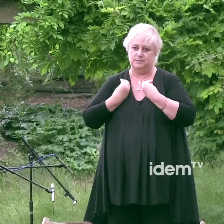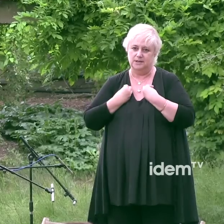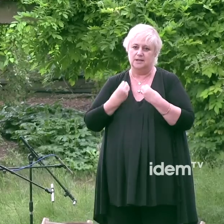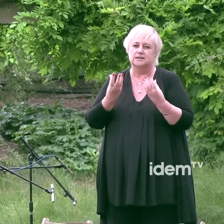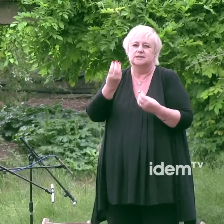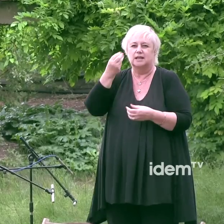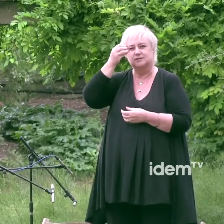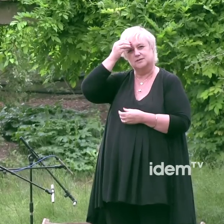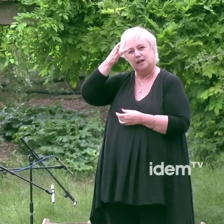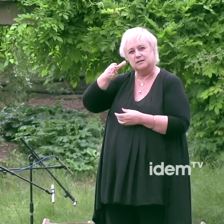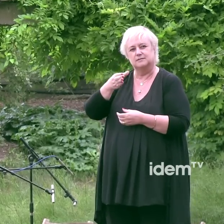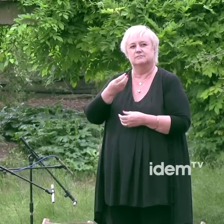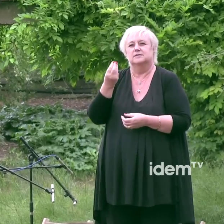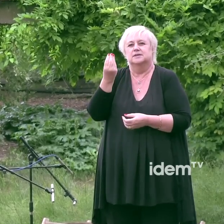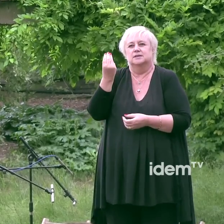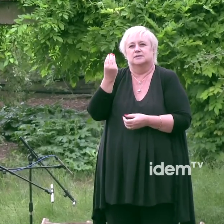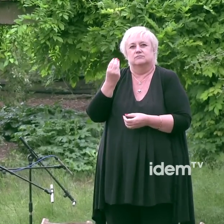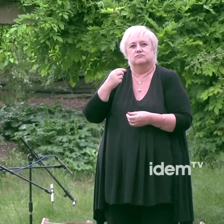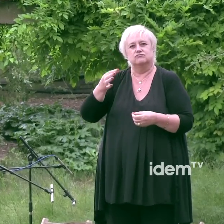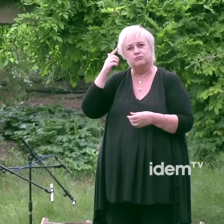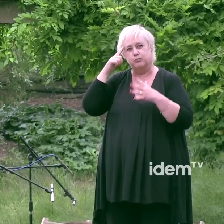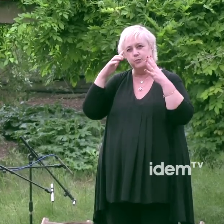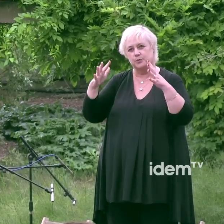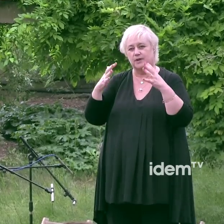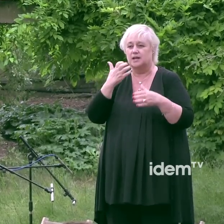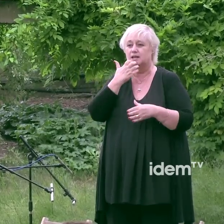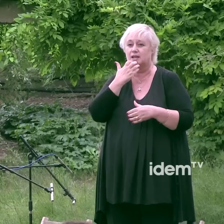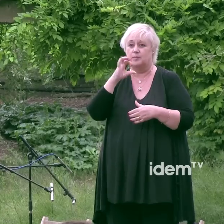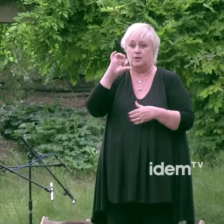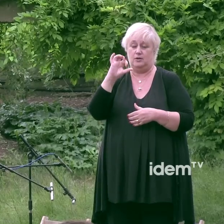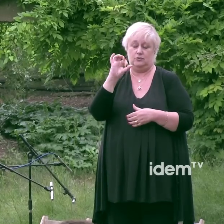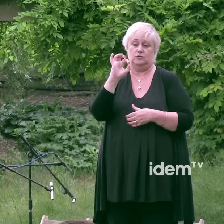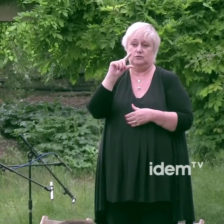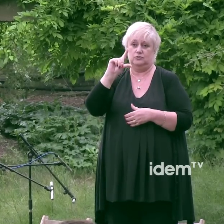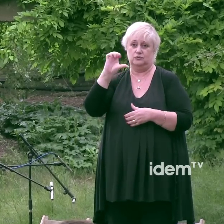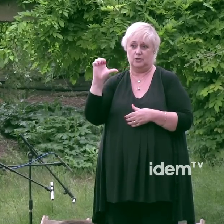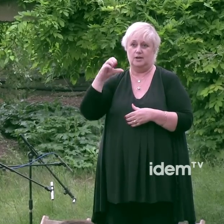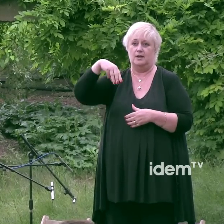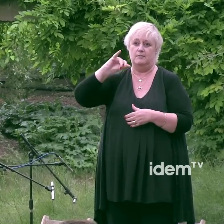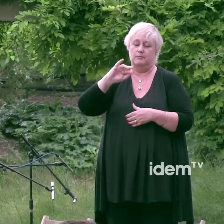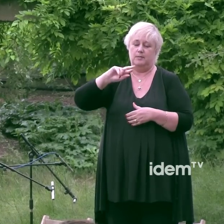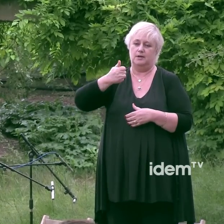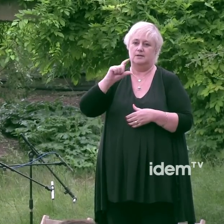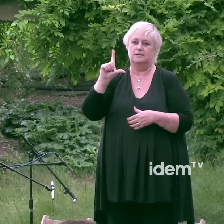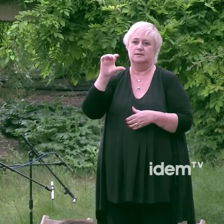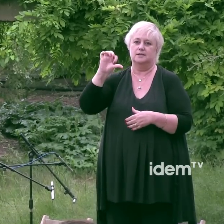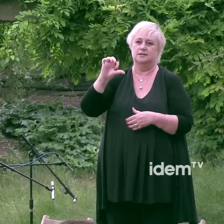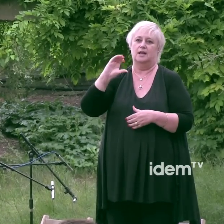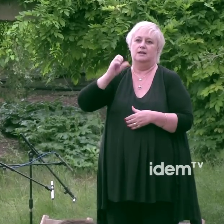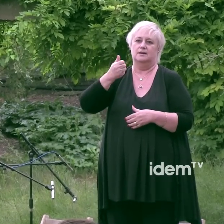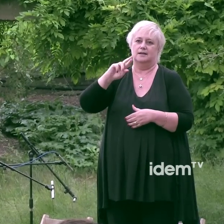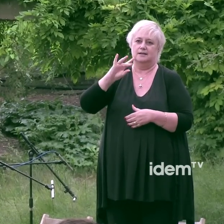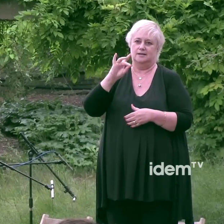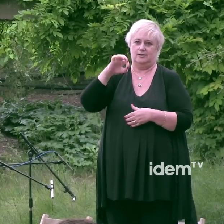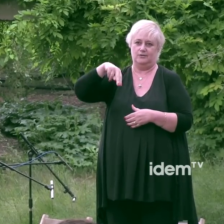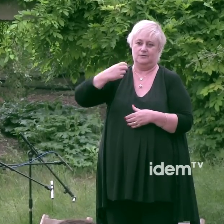sida excel·lents persones i professionals com l'amica Eugeni Soler el Pep Madern el Joan Miralles el Joaquim Cardona o el